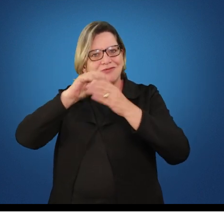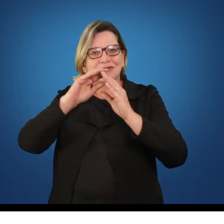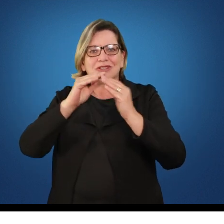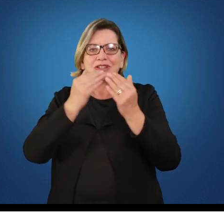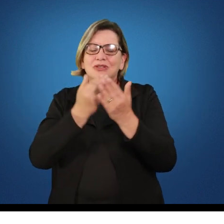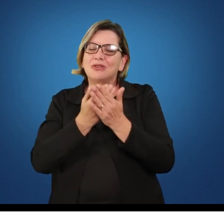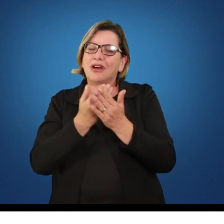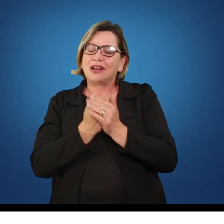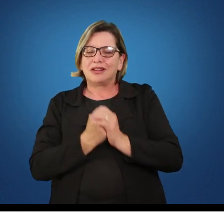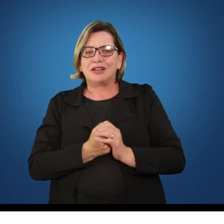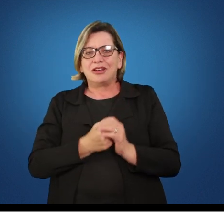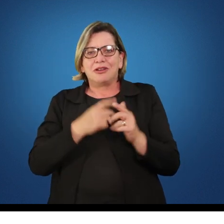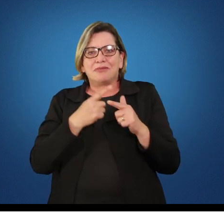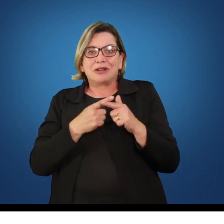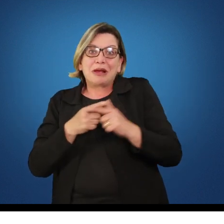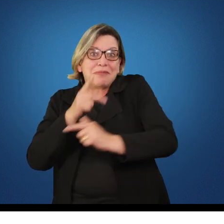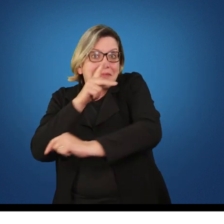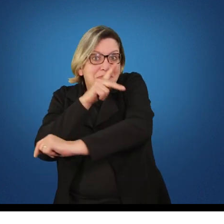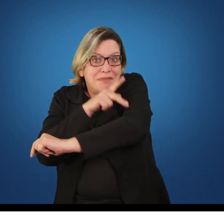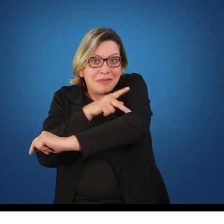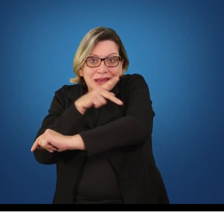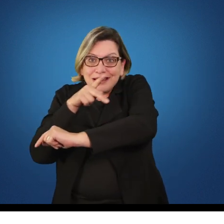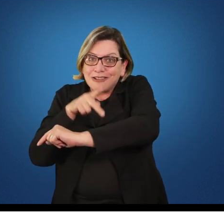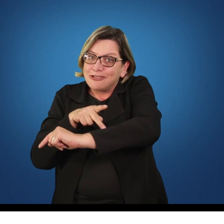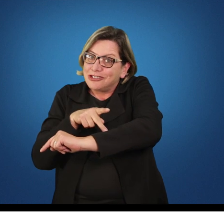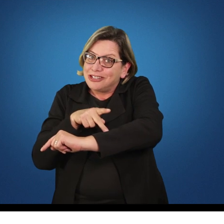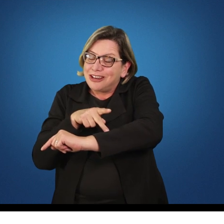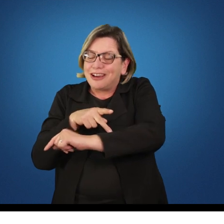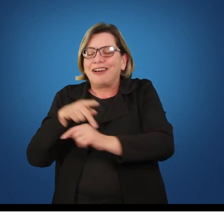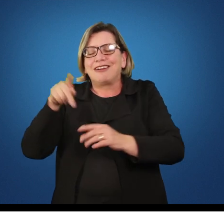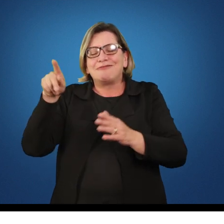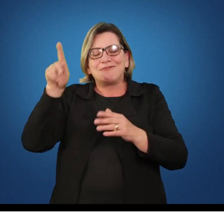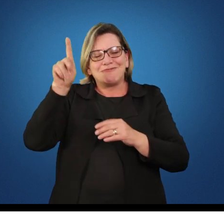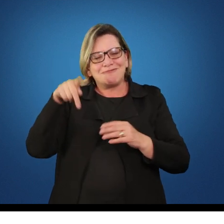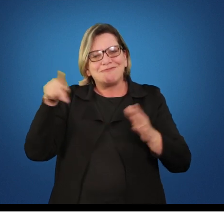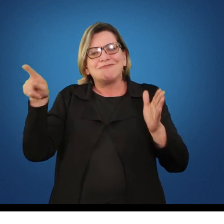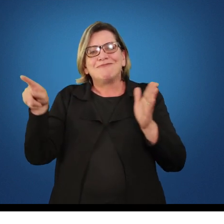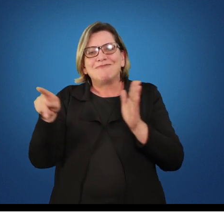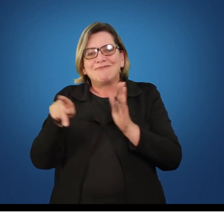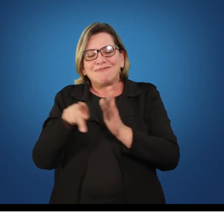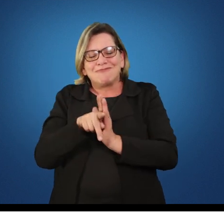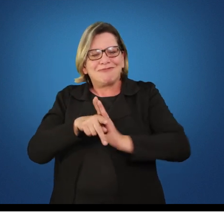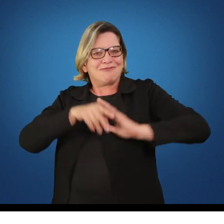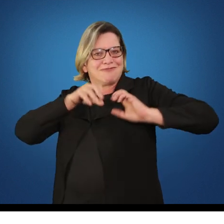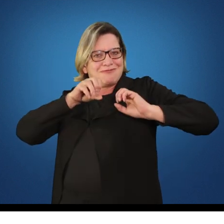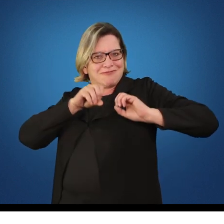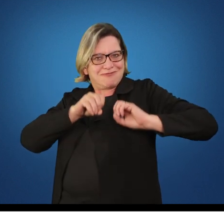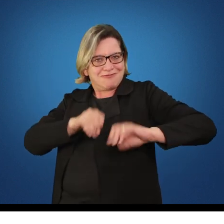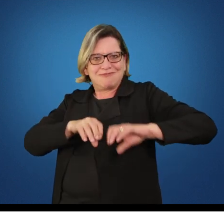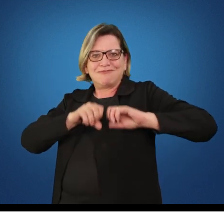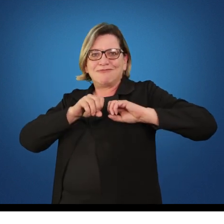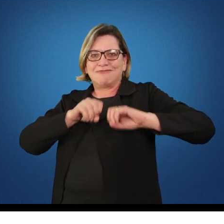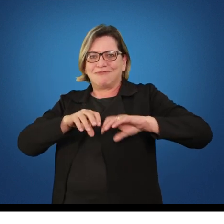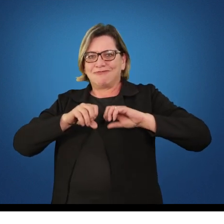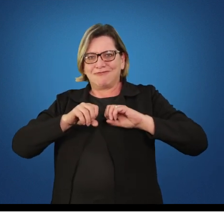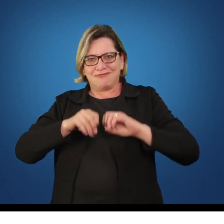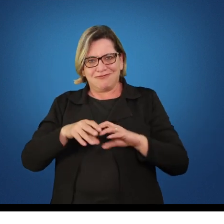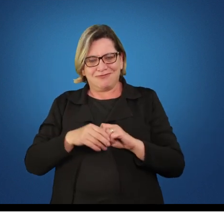falando de pedagogia. E a pedagogia está diretamente ligada à educação. Ou seja,